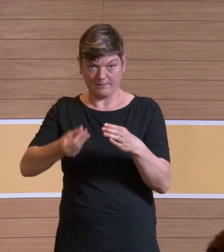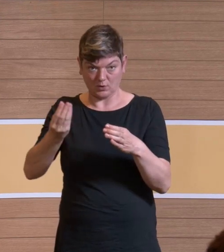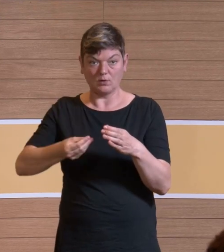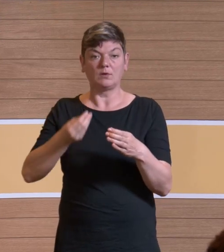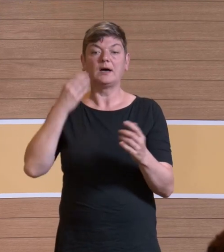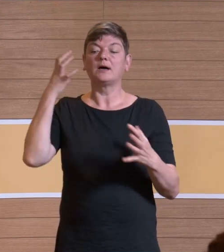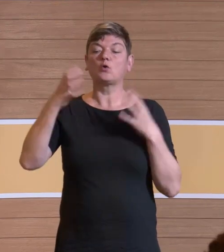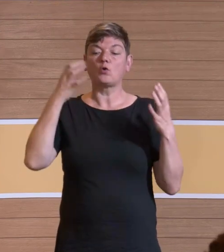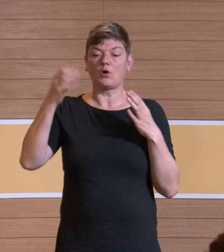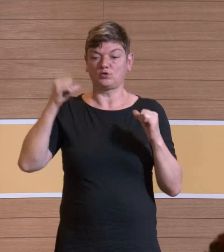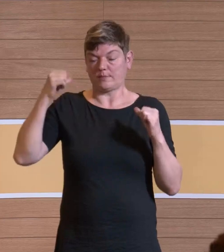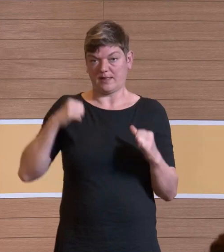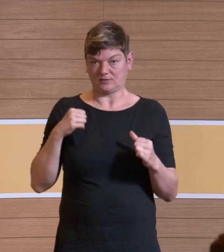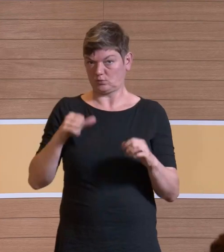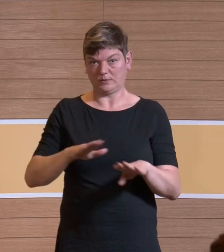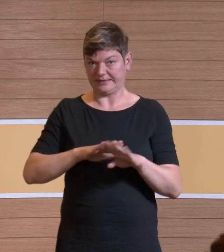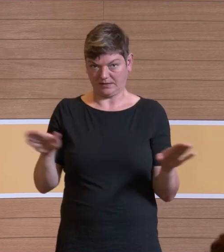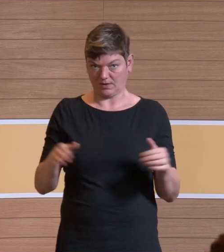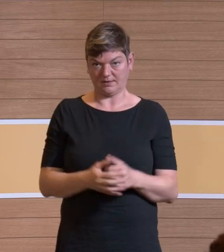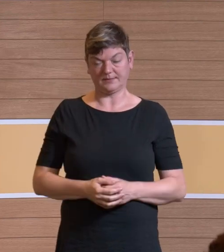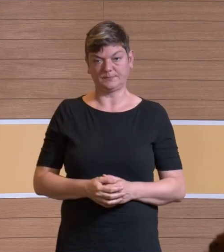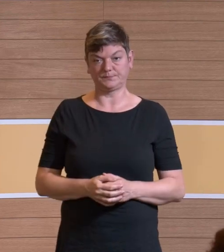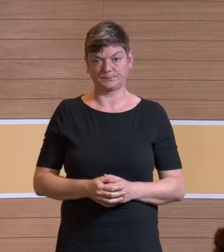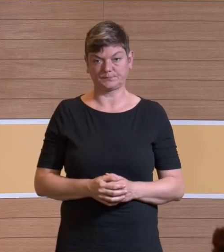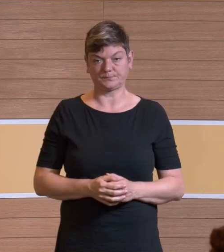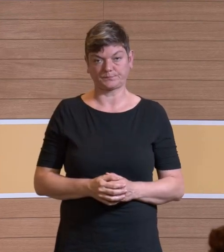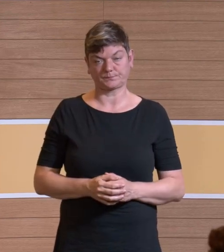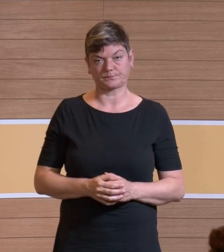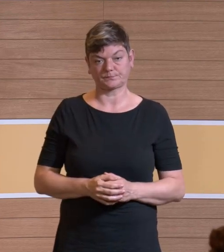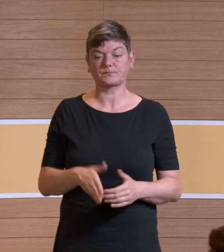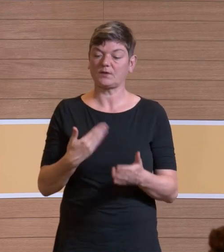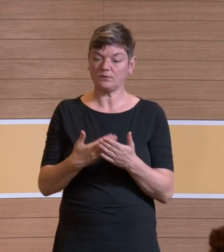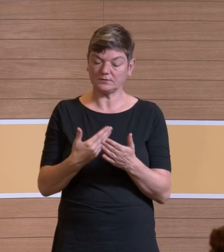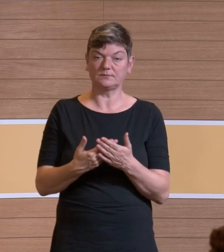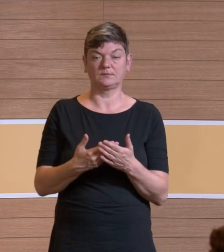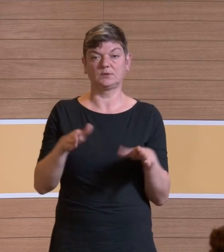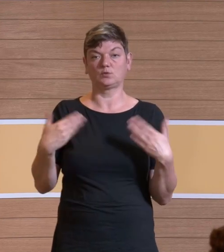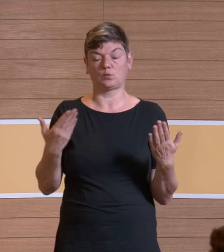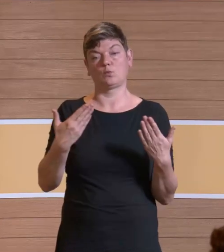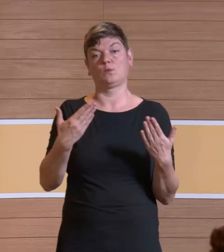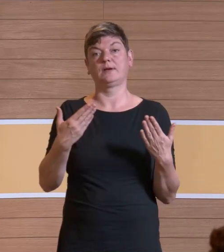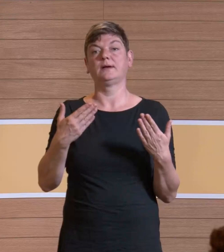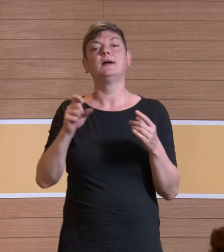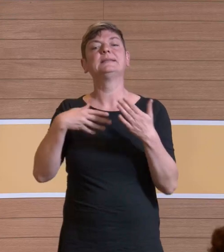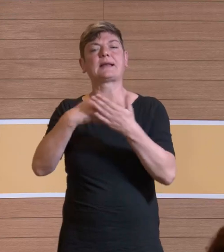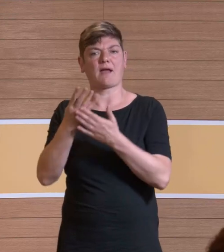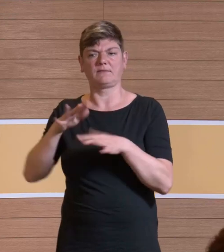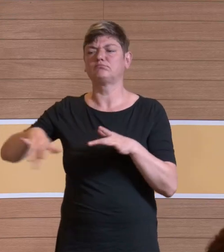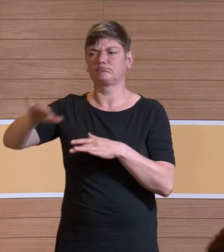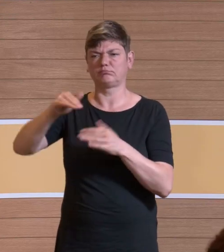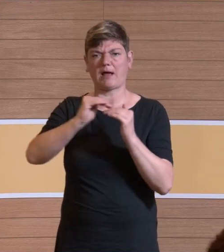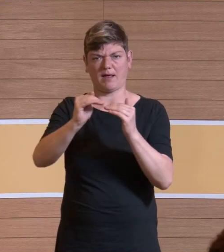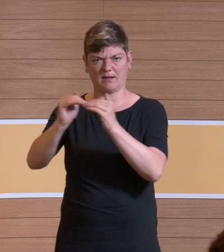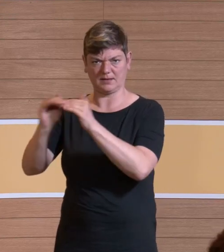Geräuschbelastung mehr durch dieses System. Und das ist eigentlich das, was auch in einigen skandinavischen Ländern schon